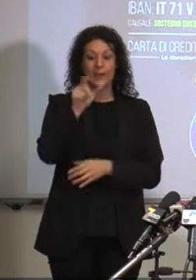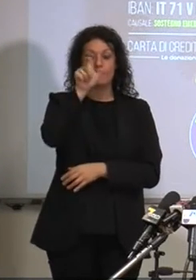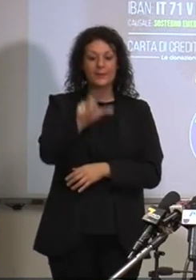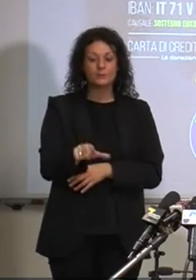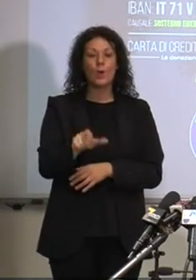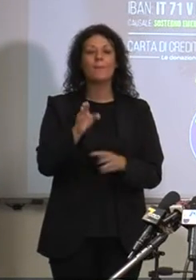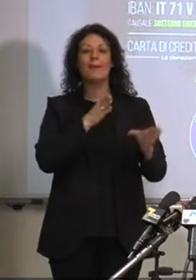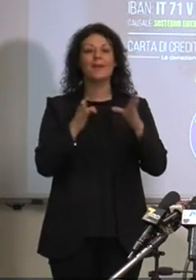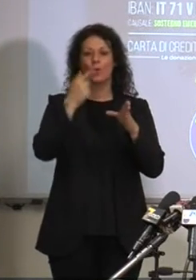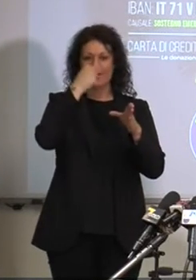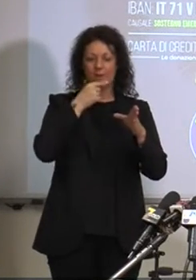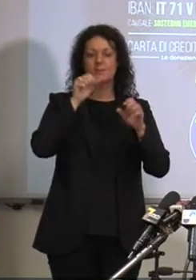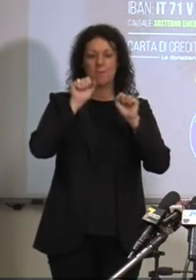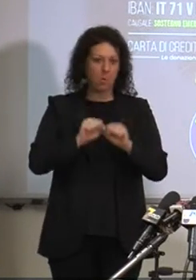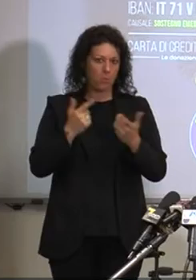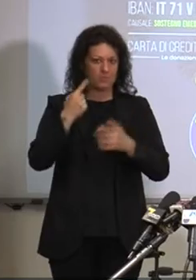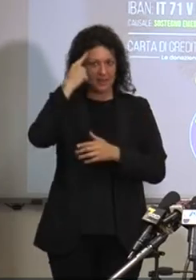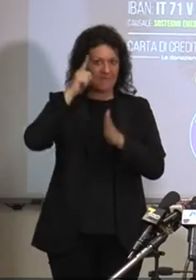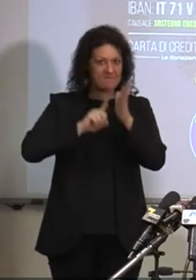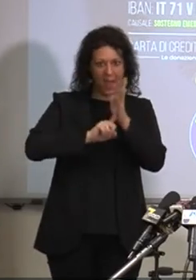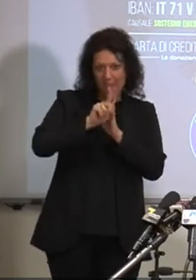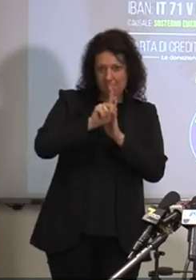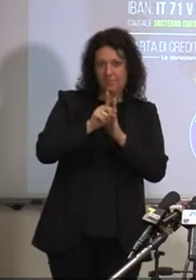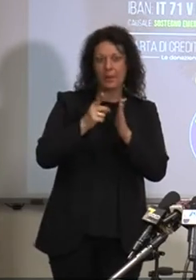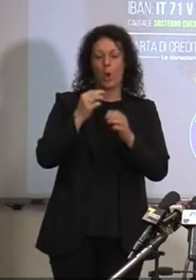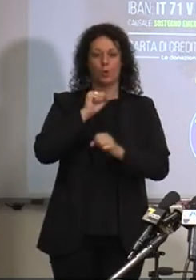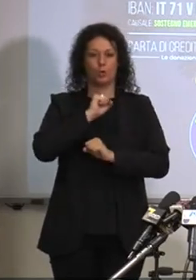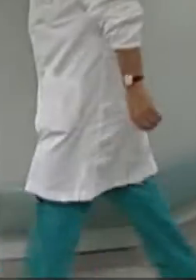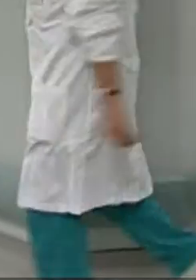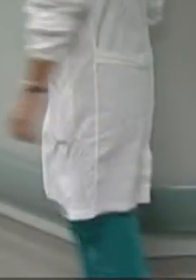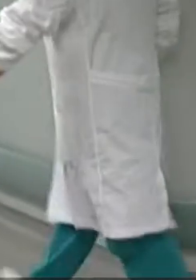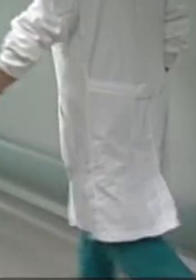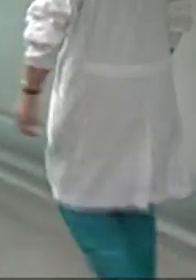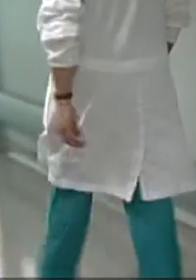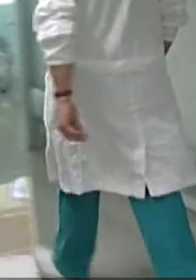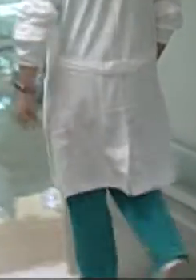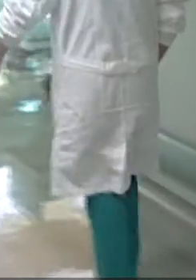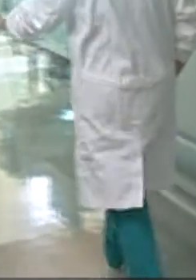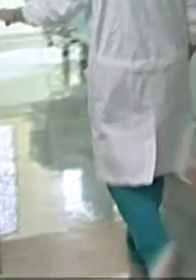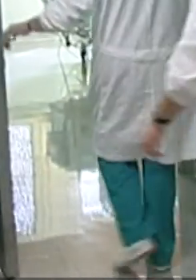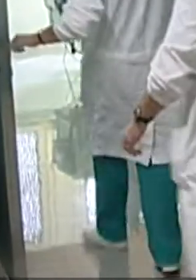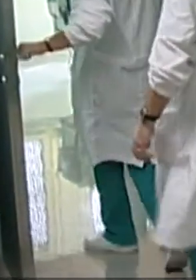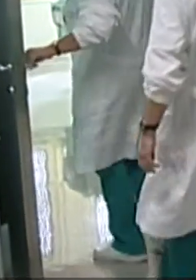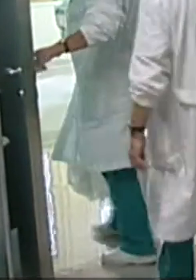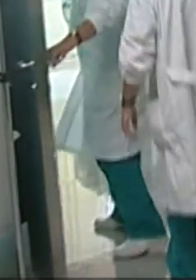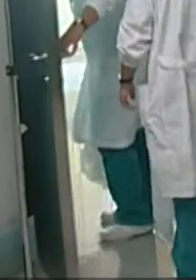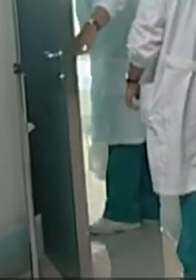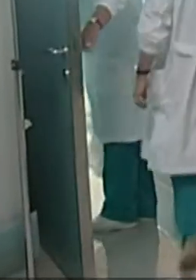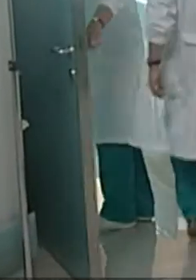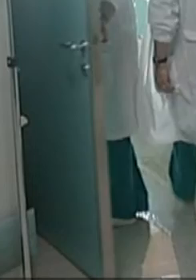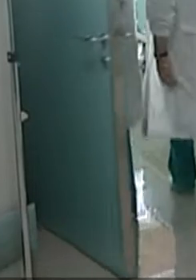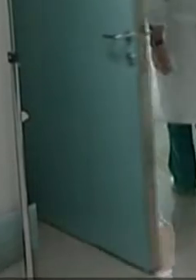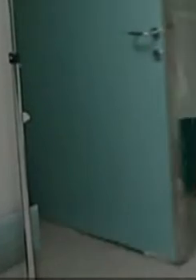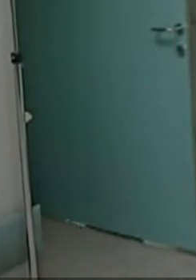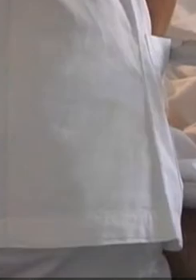tosse e io penso che 9 su 10 avranno il dubbio di avere il coronavirus. Sarà quindi fondamentale identificare fin dal principio le